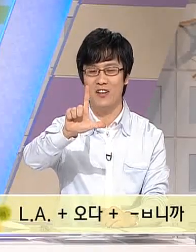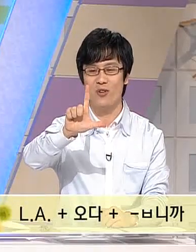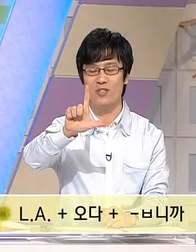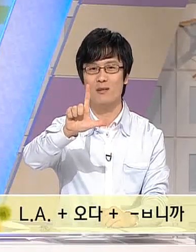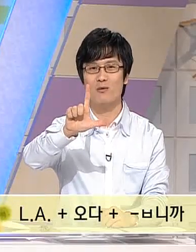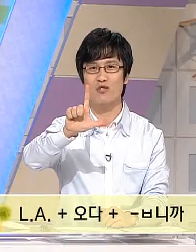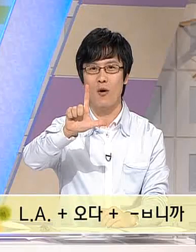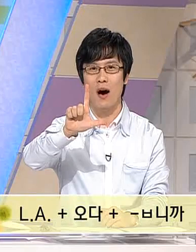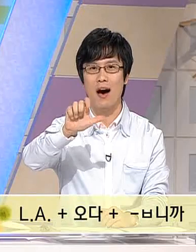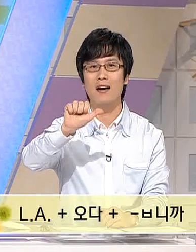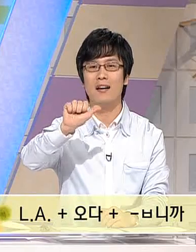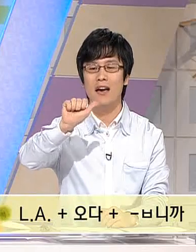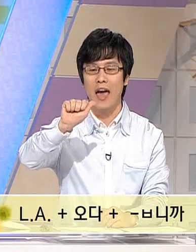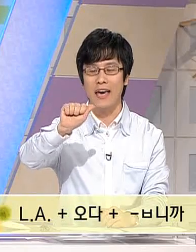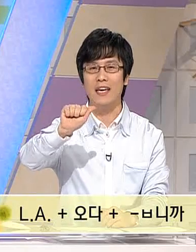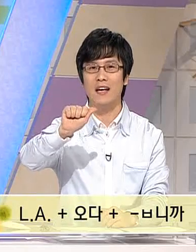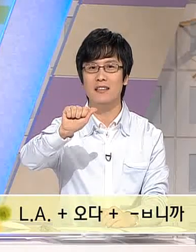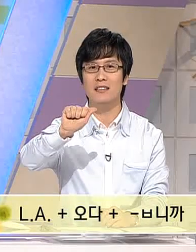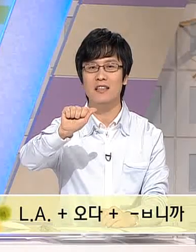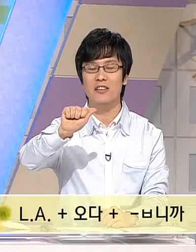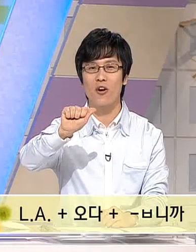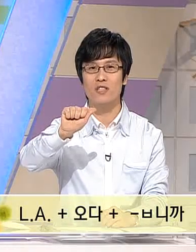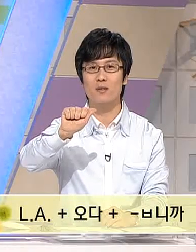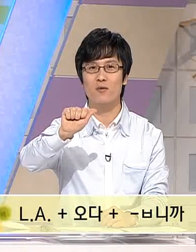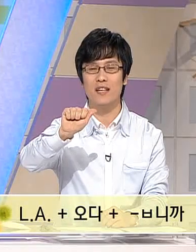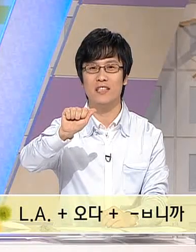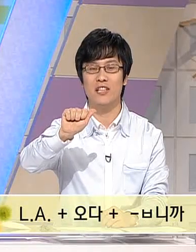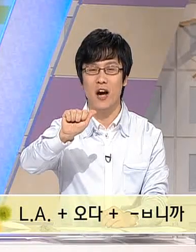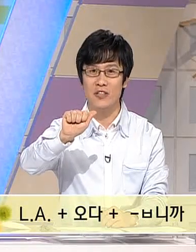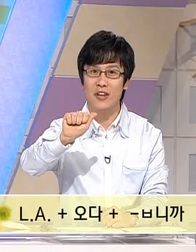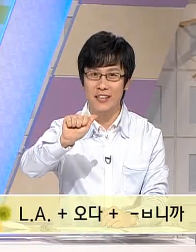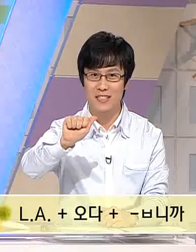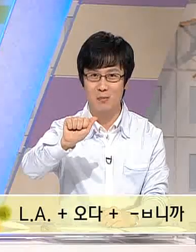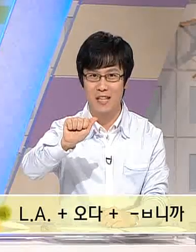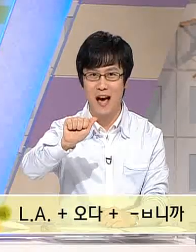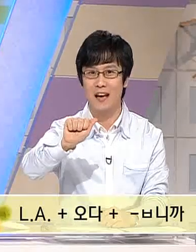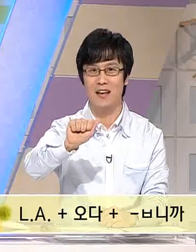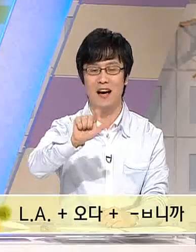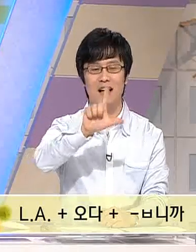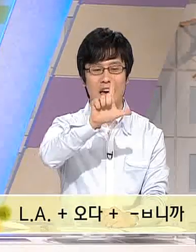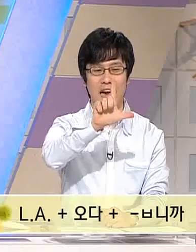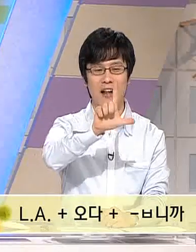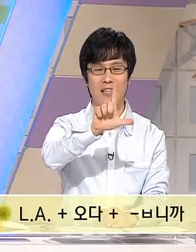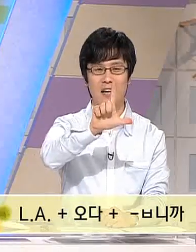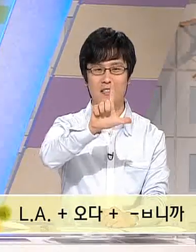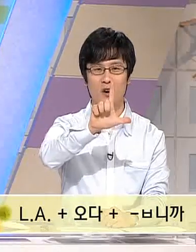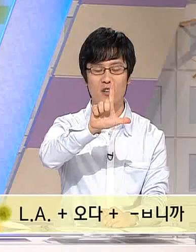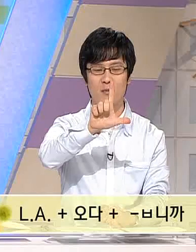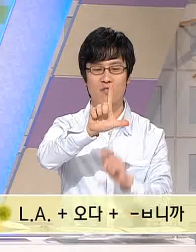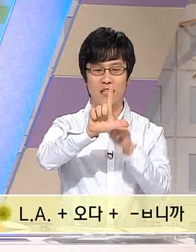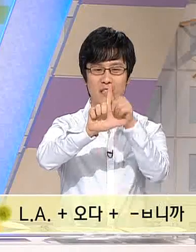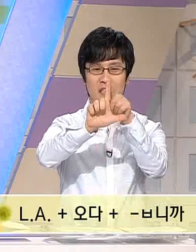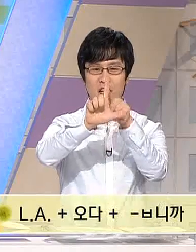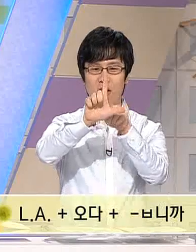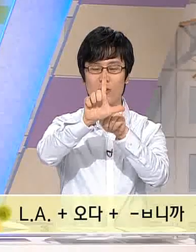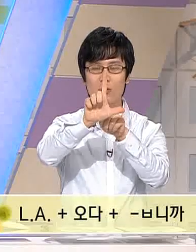영어 지문자와 A라는 영어 지문자를 기억하셔야겠습니다. 자 L이라는 영어 지문자는 여러분